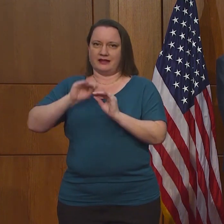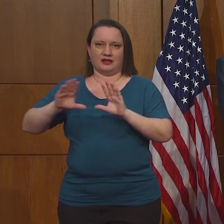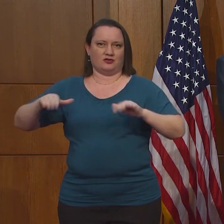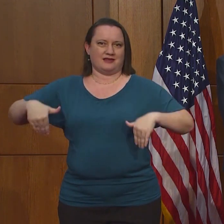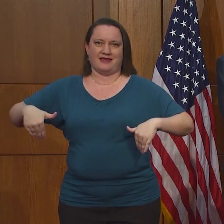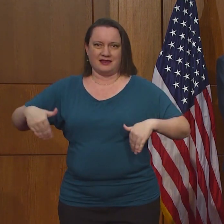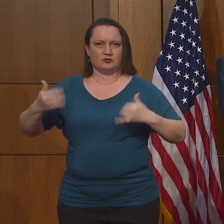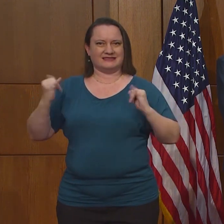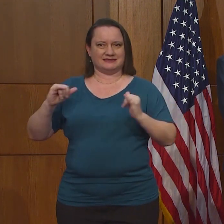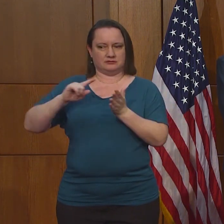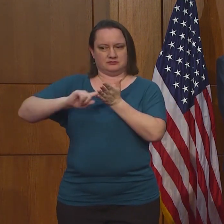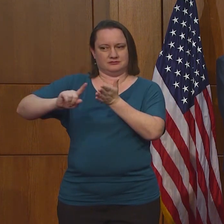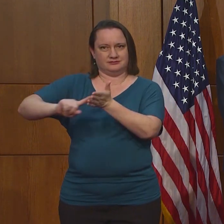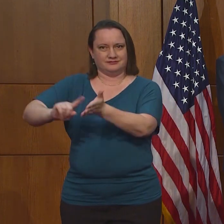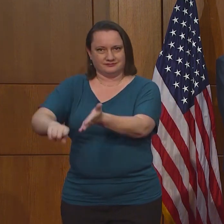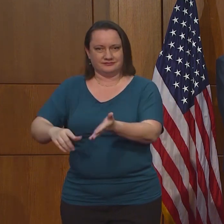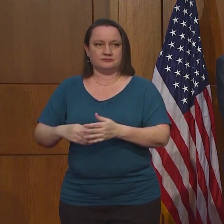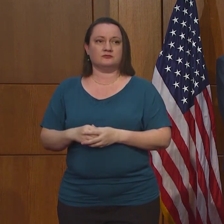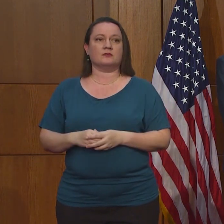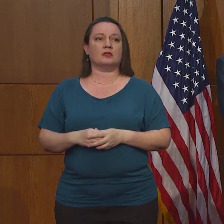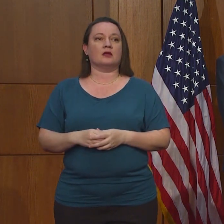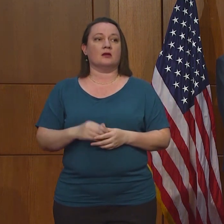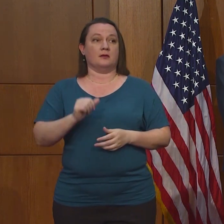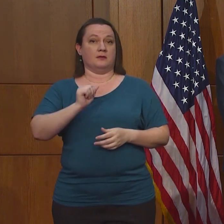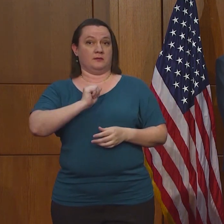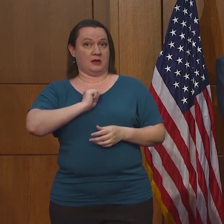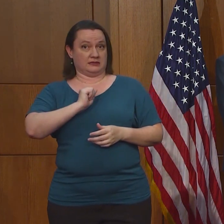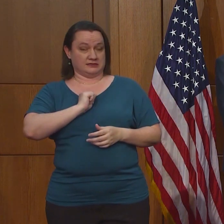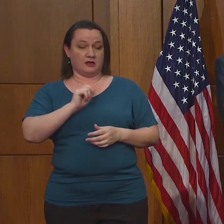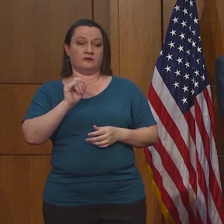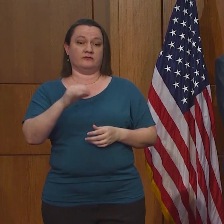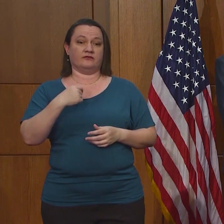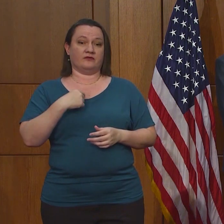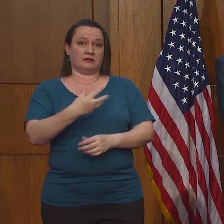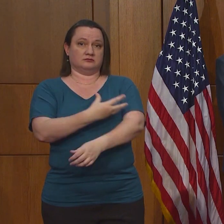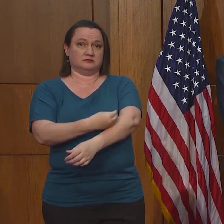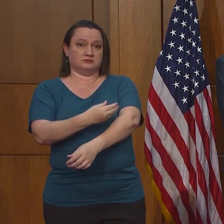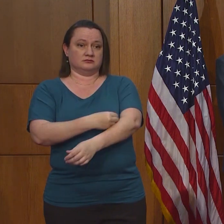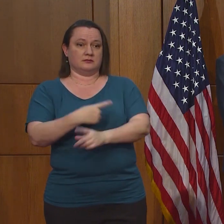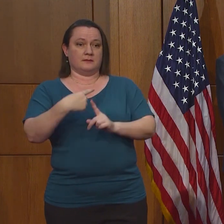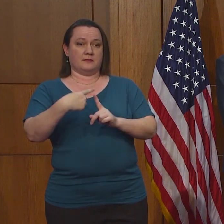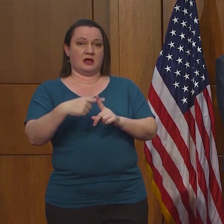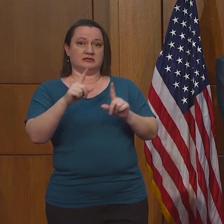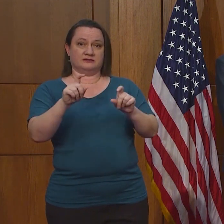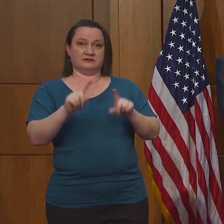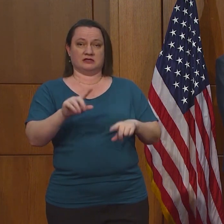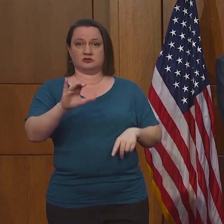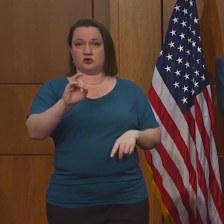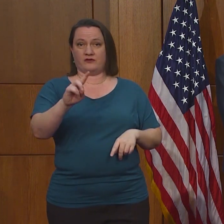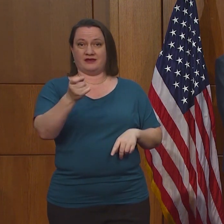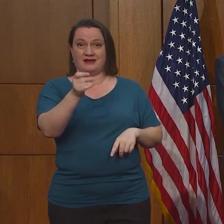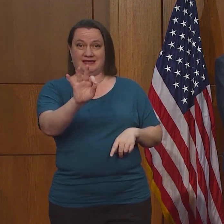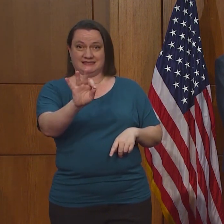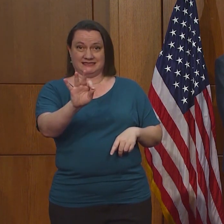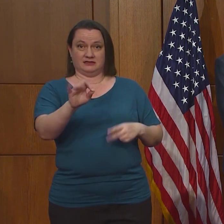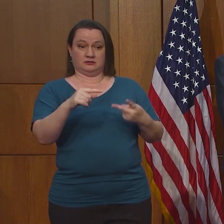consejo personal es que si yo tuve una prueba de anticuerpos del COVID-19,